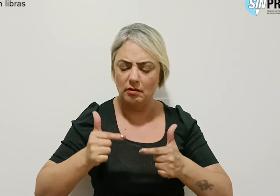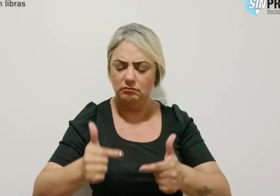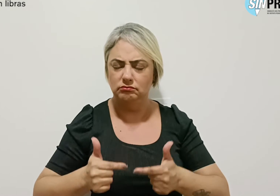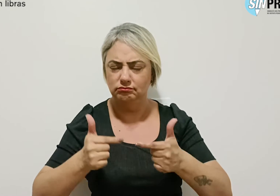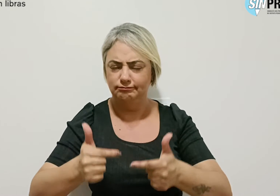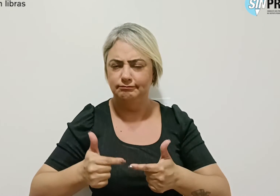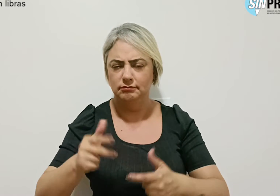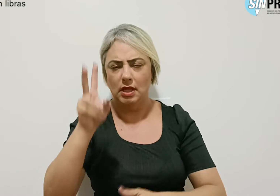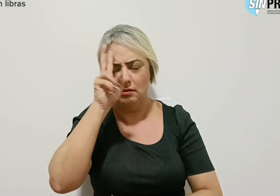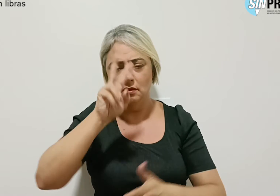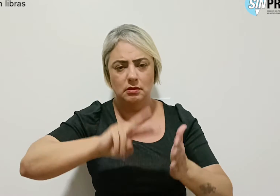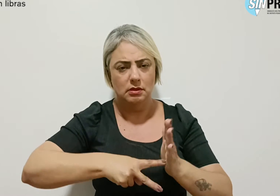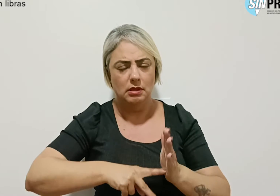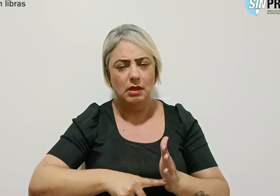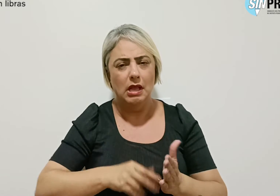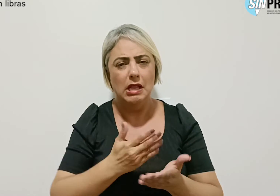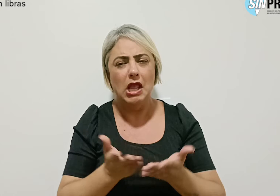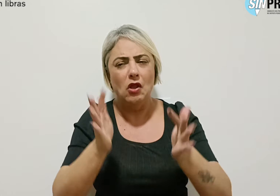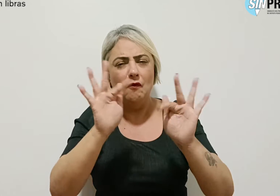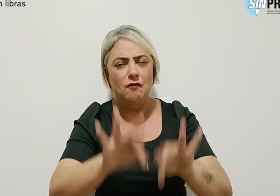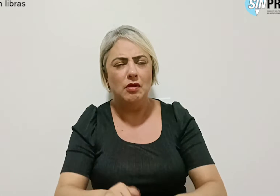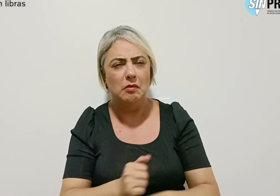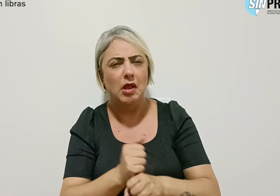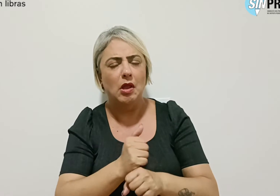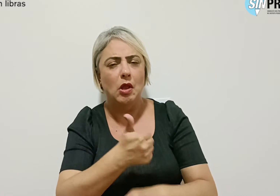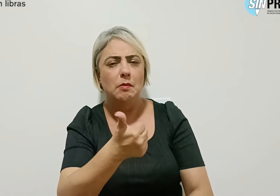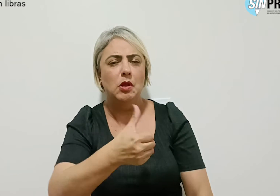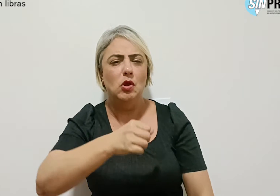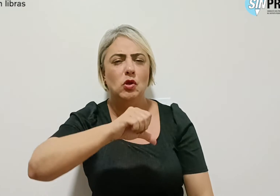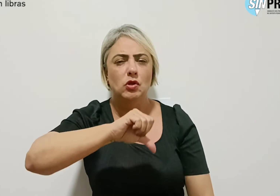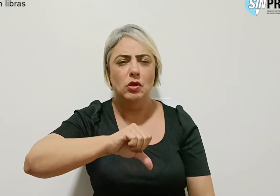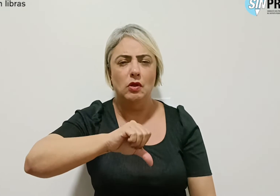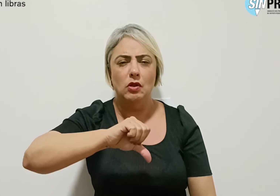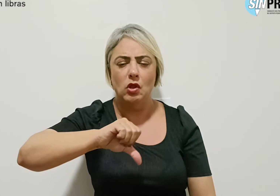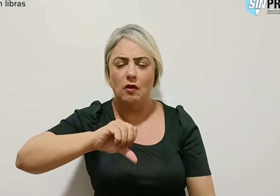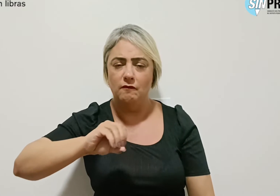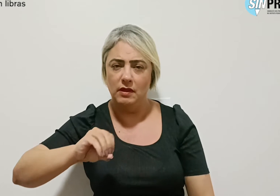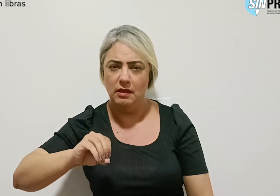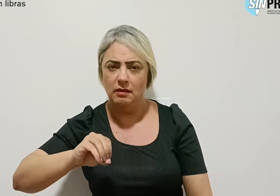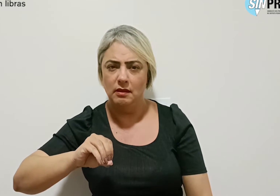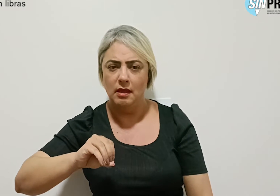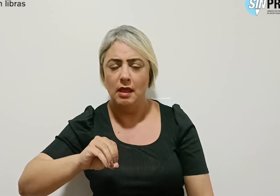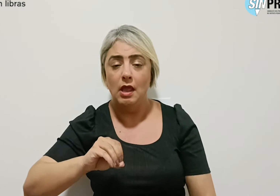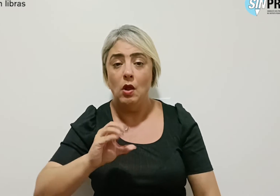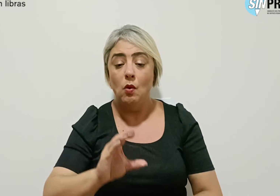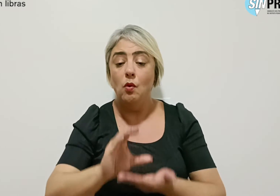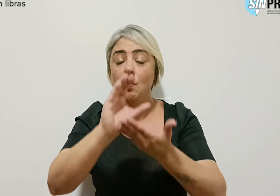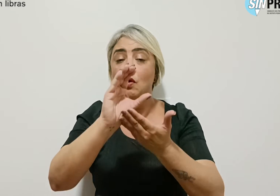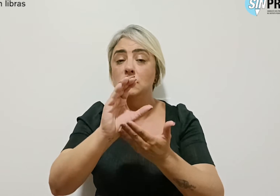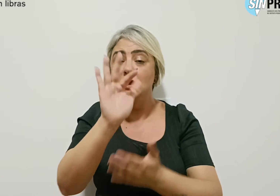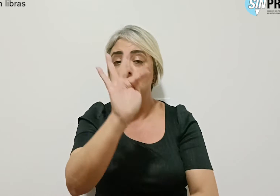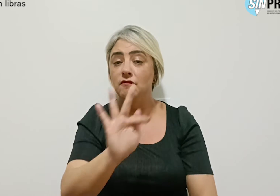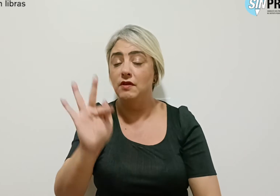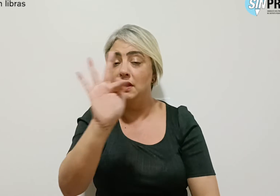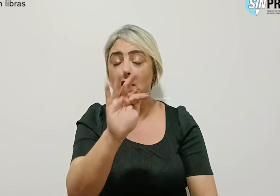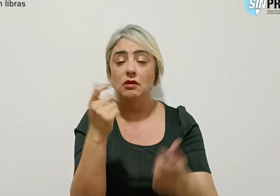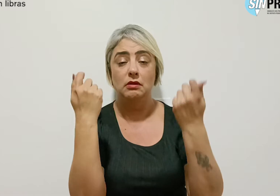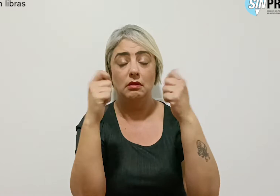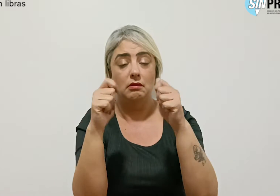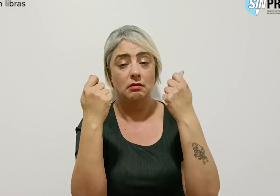do Simpro. Desde o final dos anos de 1990, o Conselho Federal de Educação Física